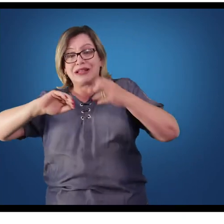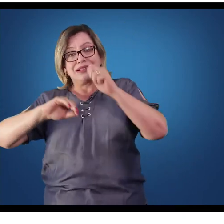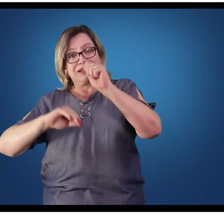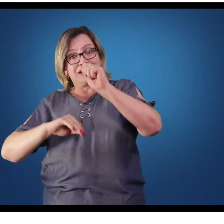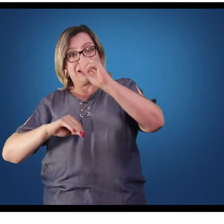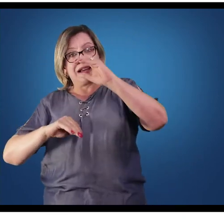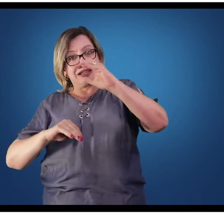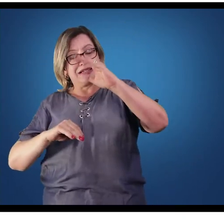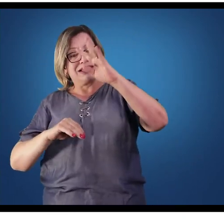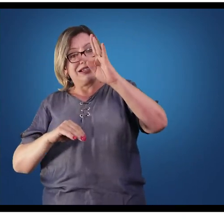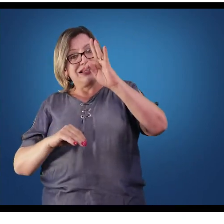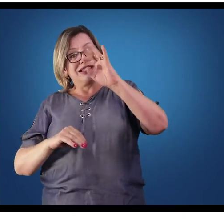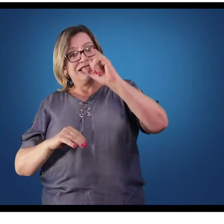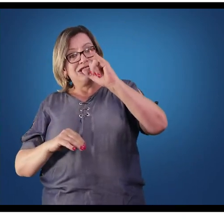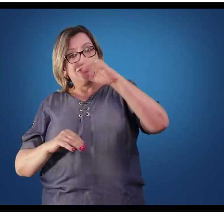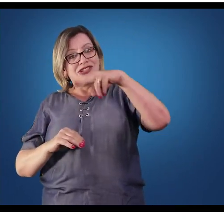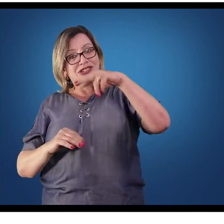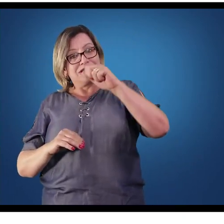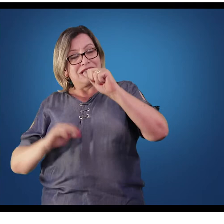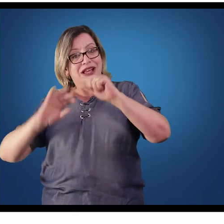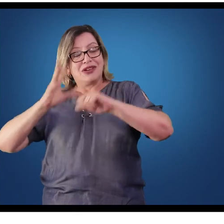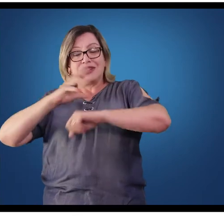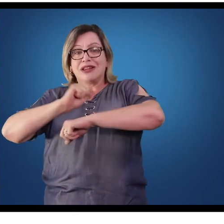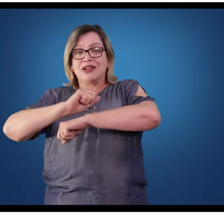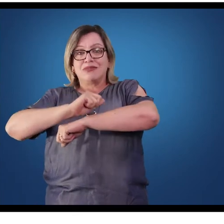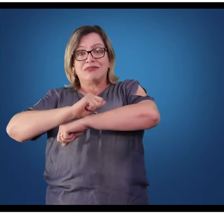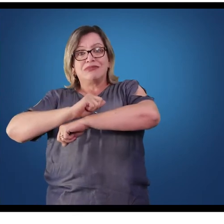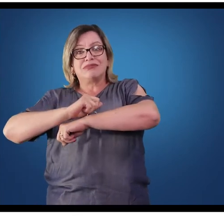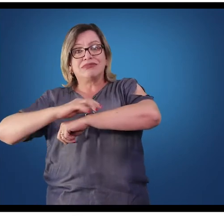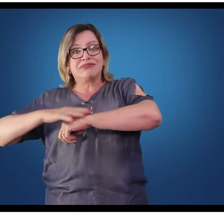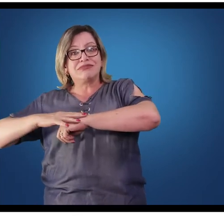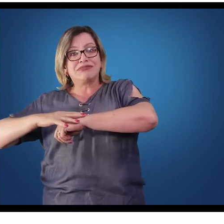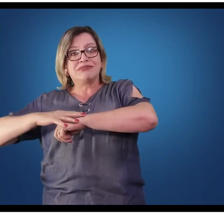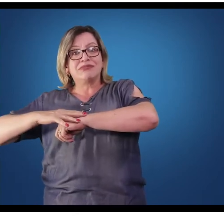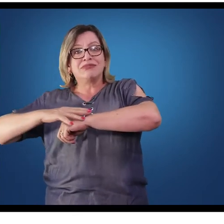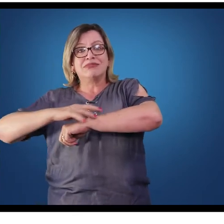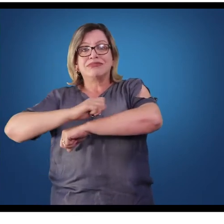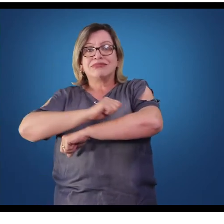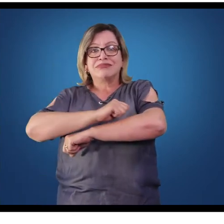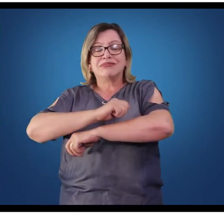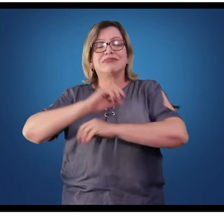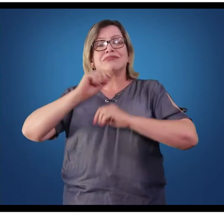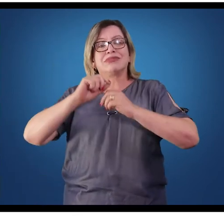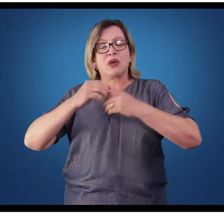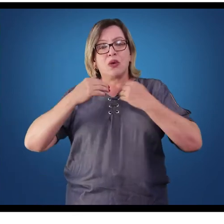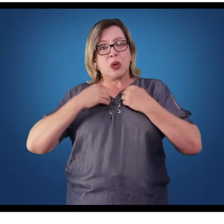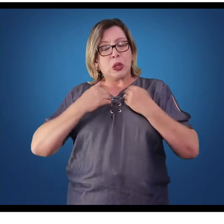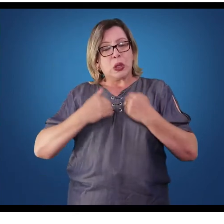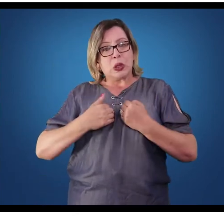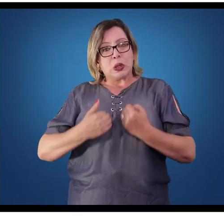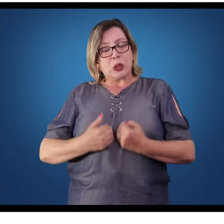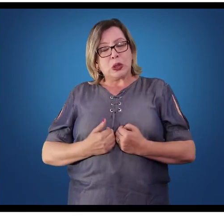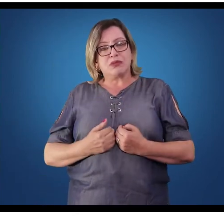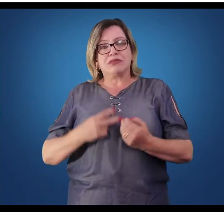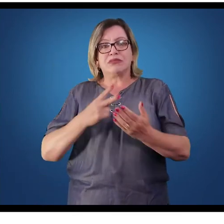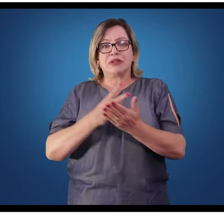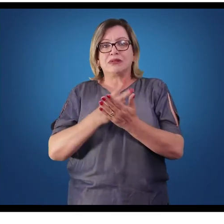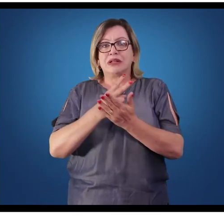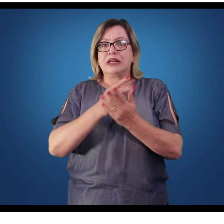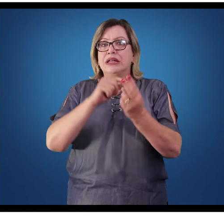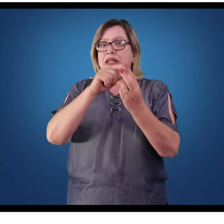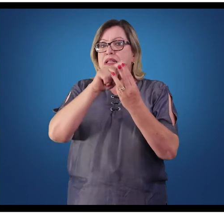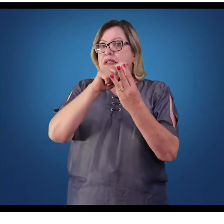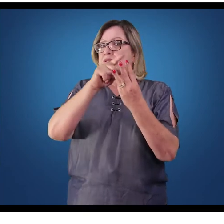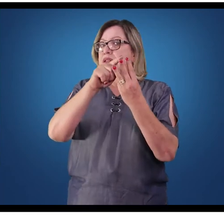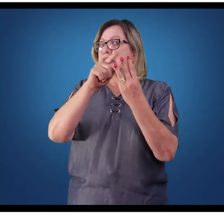sítio ativo, fazendo com que ocorra o relaxamento da fibra muscular. O corpo humano apresenta três tipos